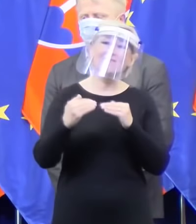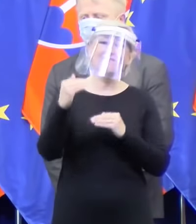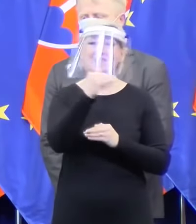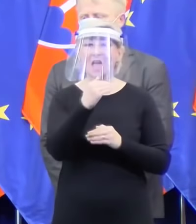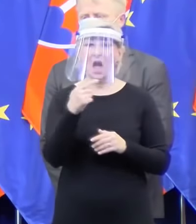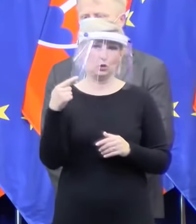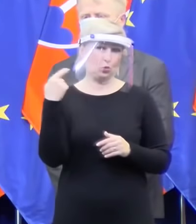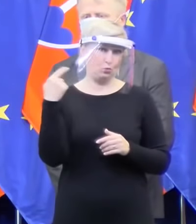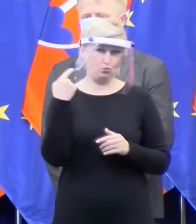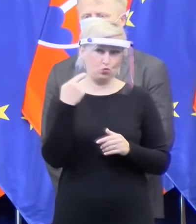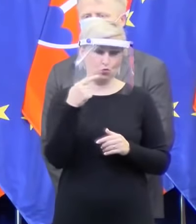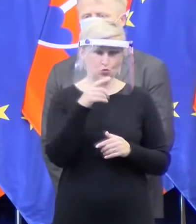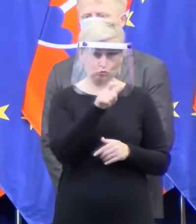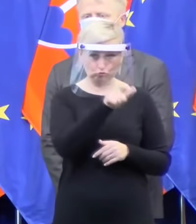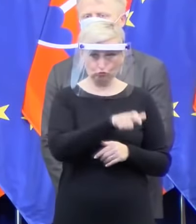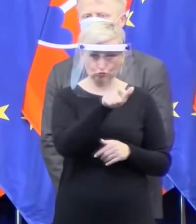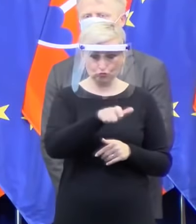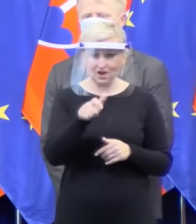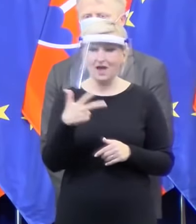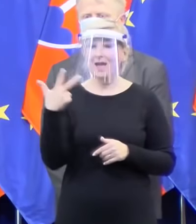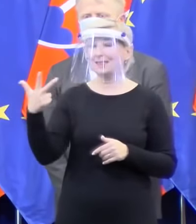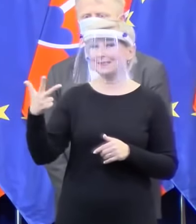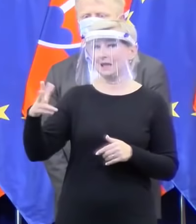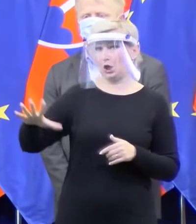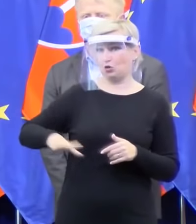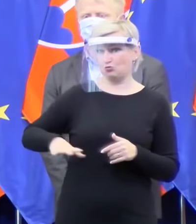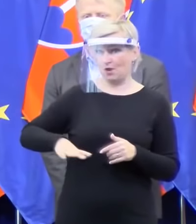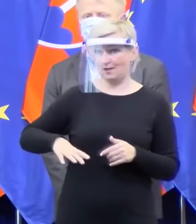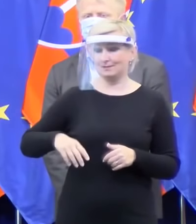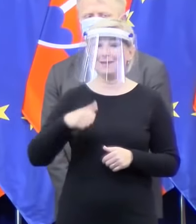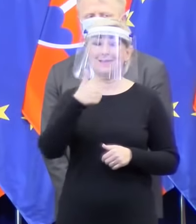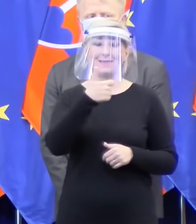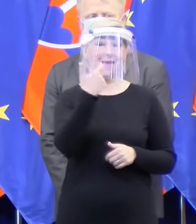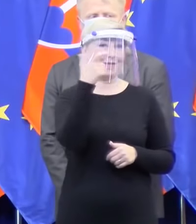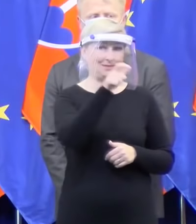ženy. Jeden pacient s bydliskom v Martine,